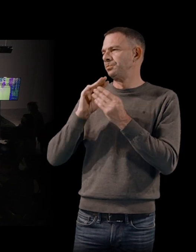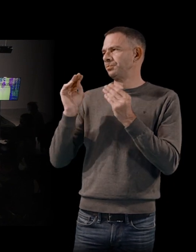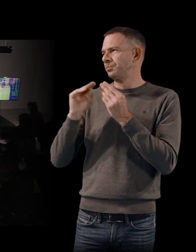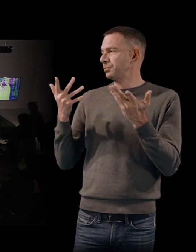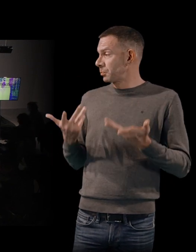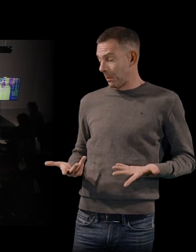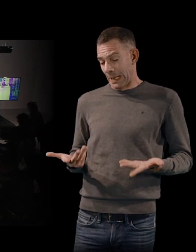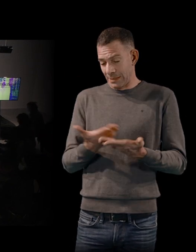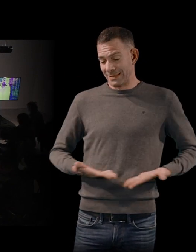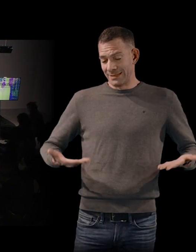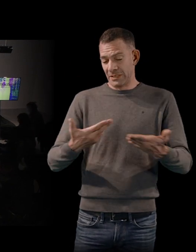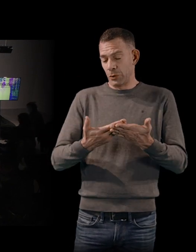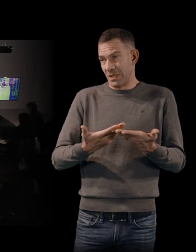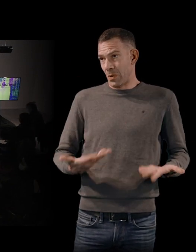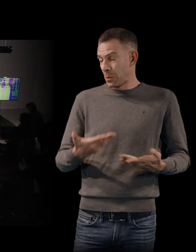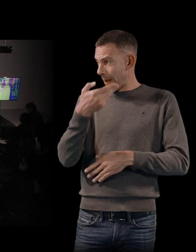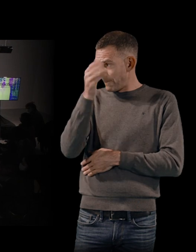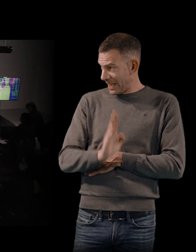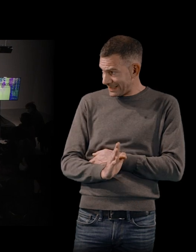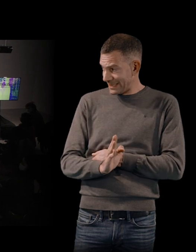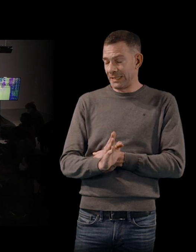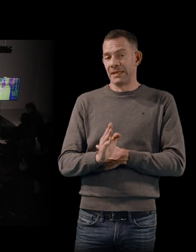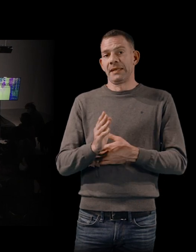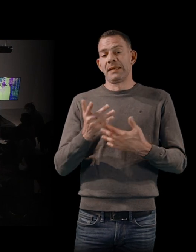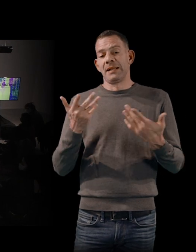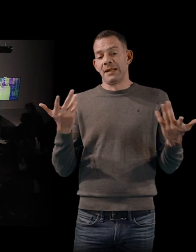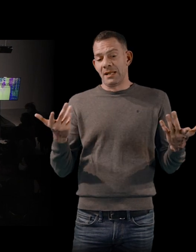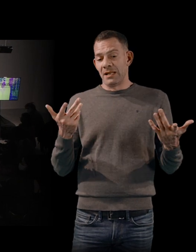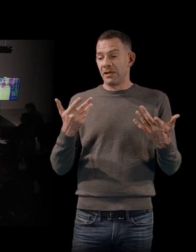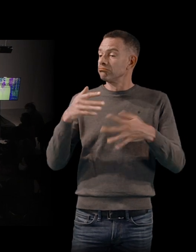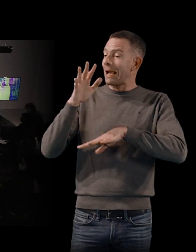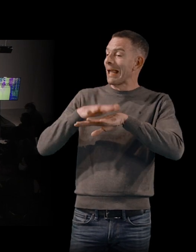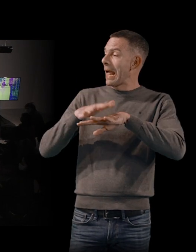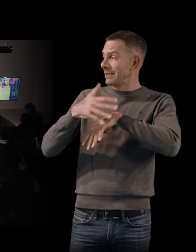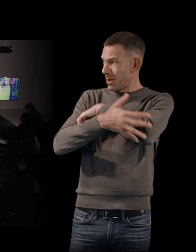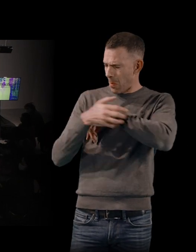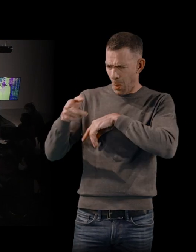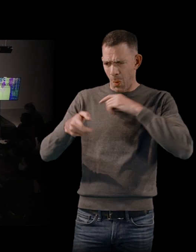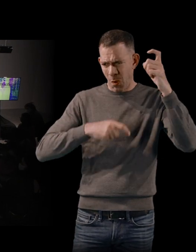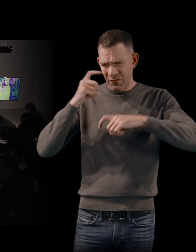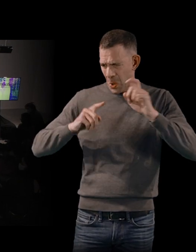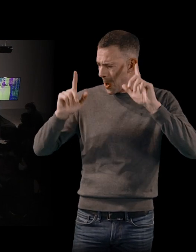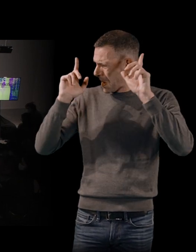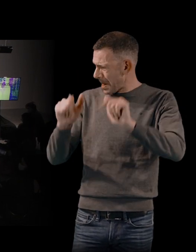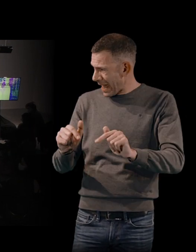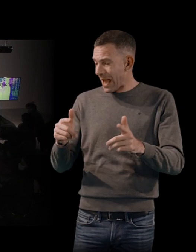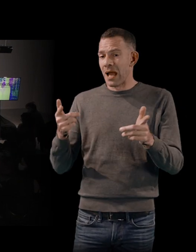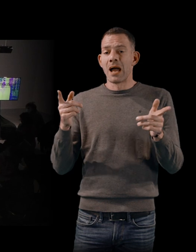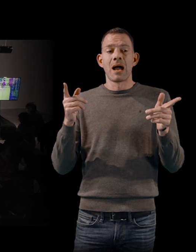Brésil en ce moment, vu la violence dans les favelas et cette destruction par l'actuel